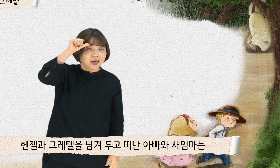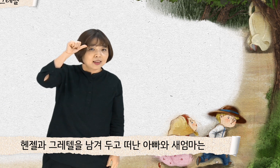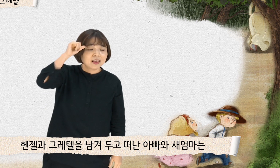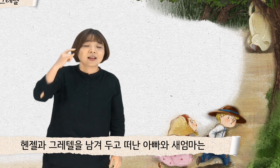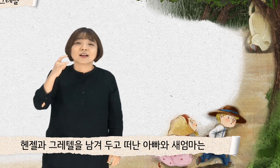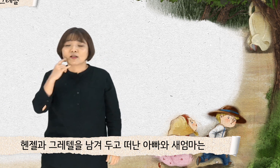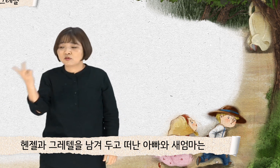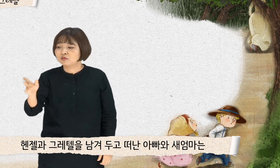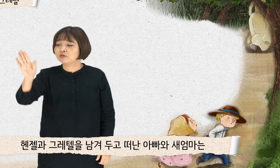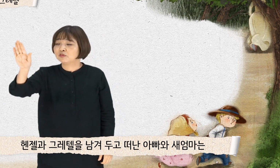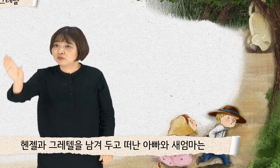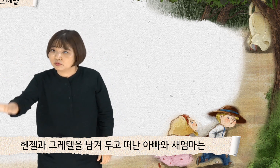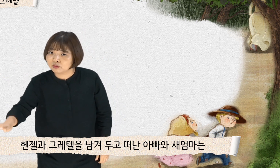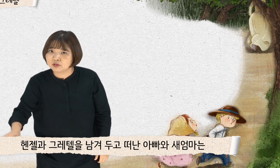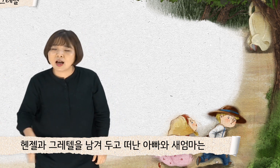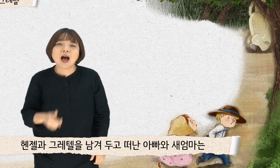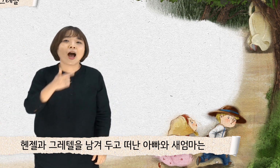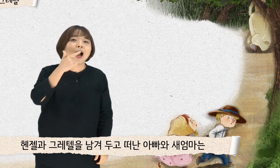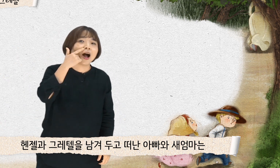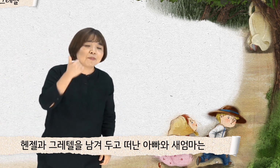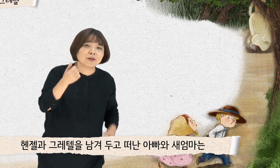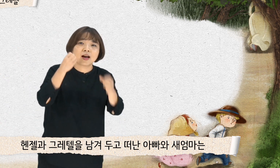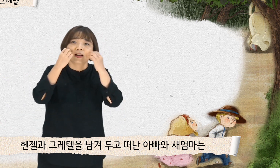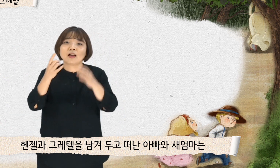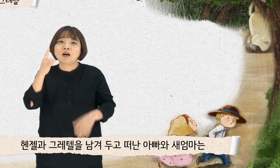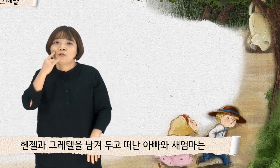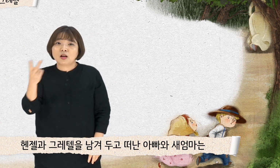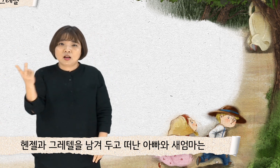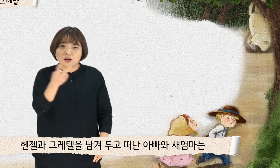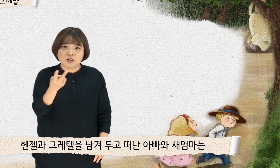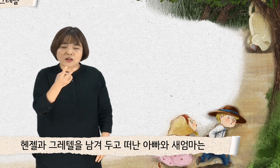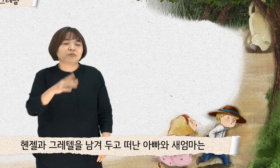핸젤과 그레텔을 남겨두고 떠난 아빠와 새엄마는